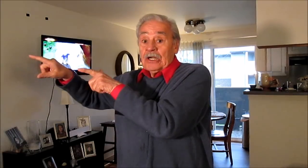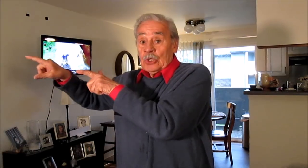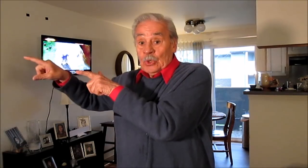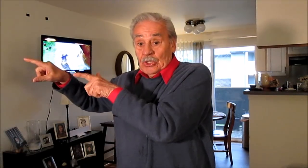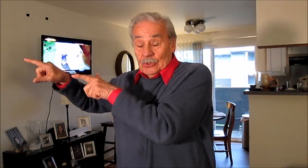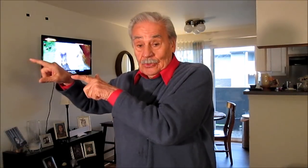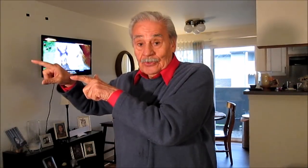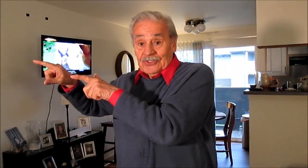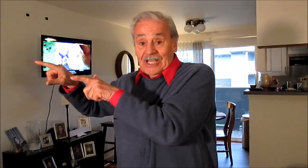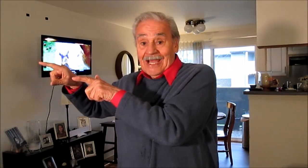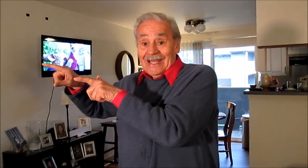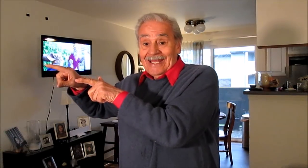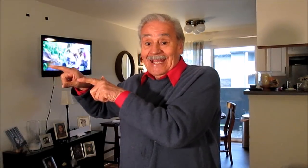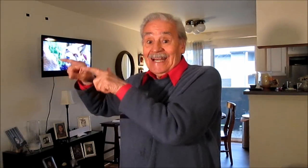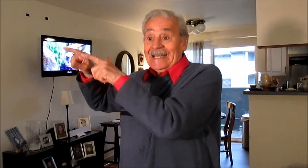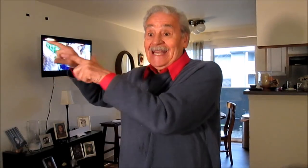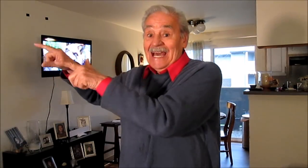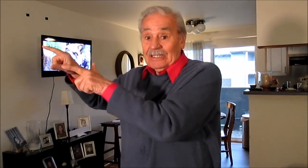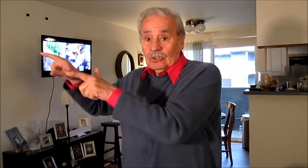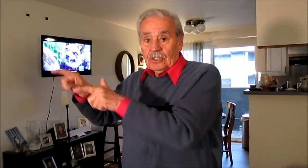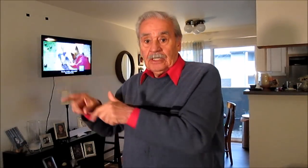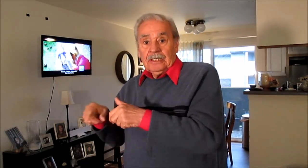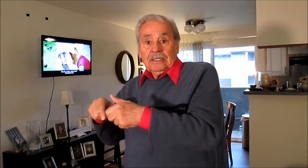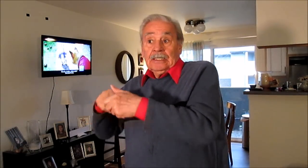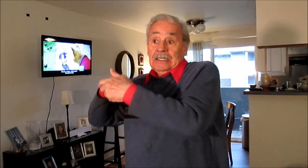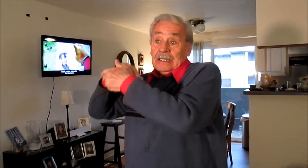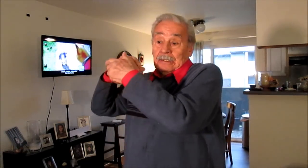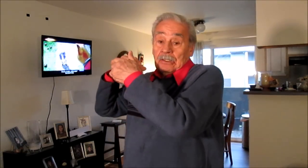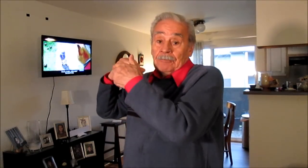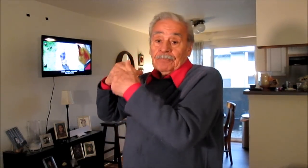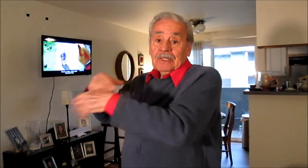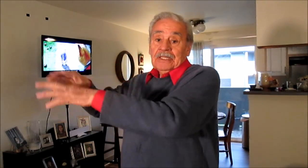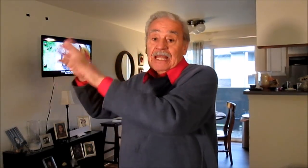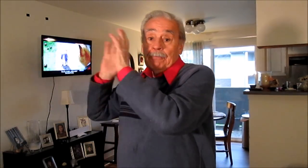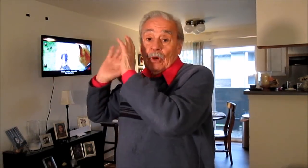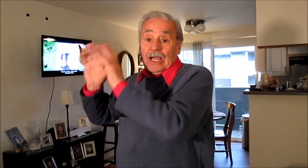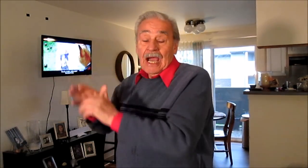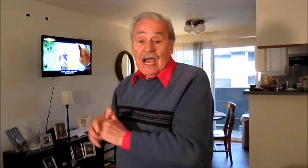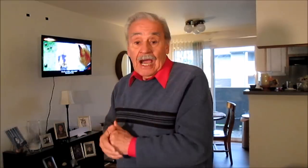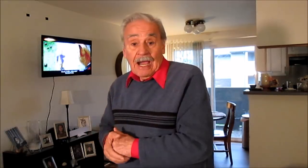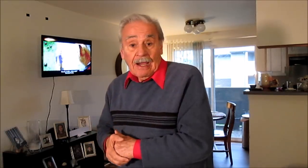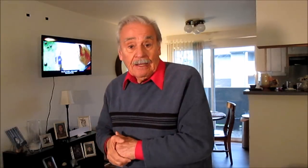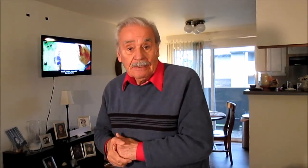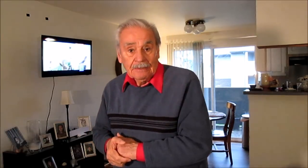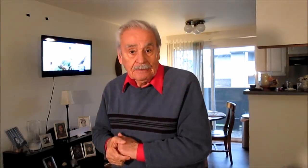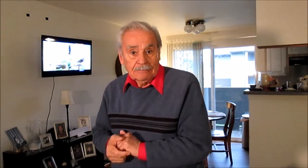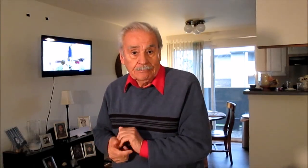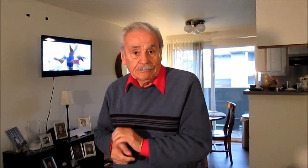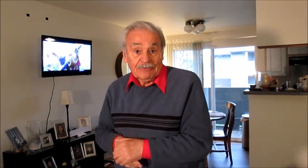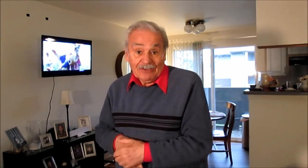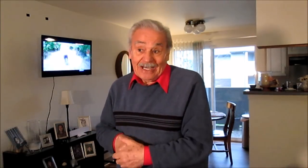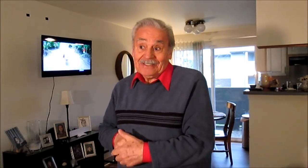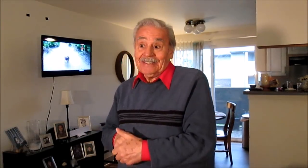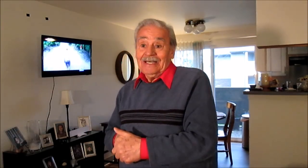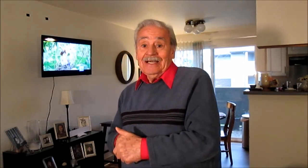ruido, o sea, el relato de la época nefasta.